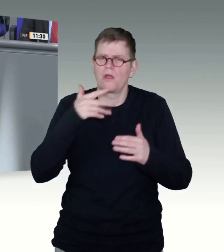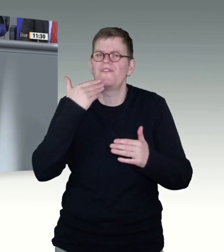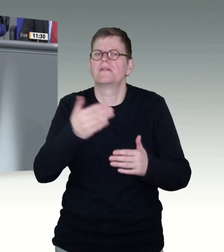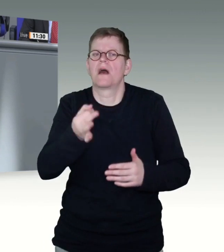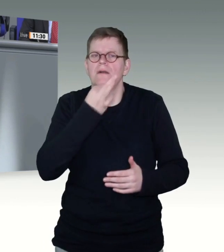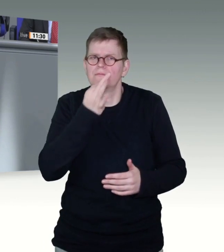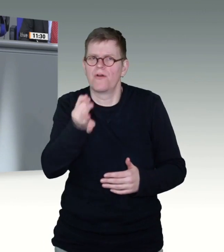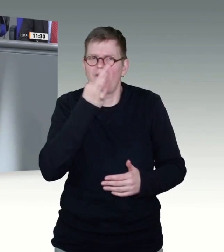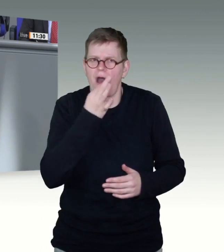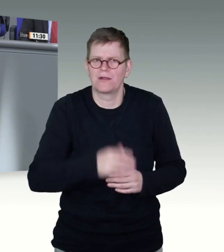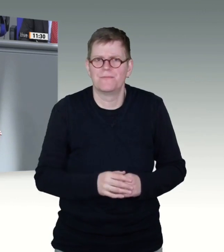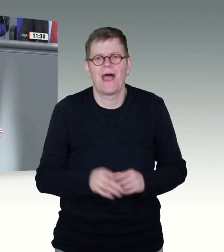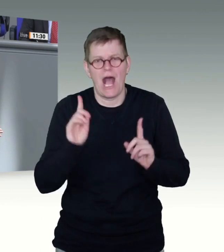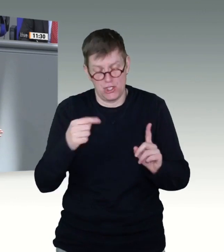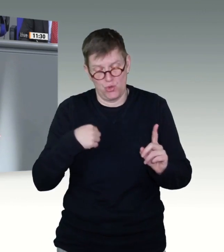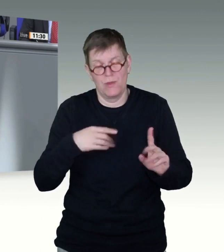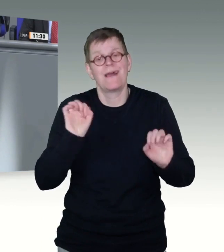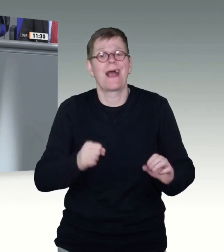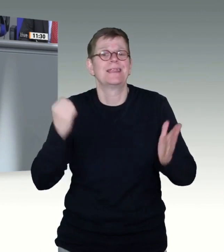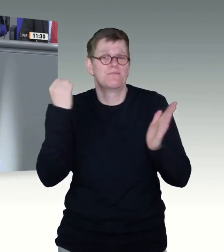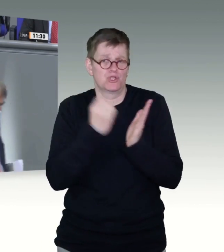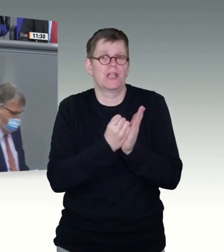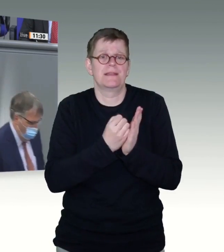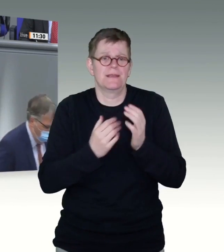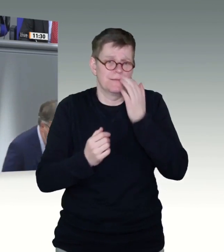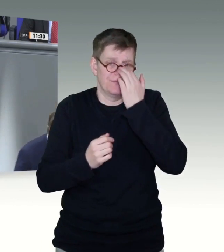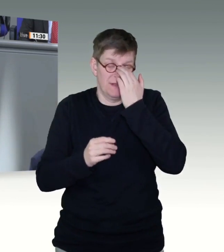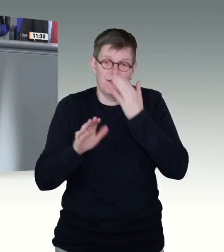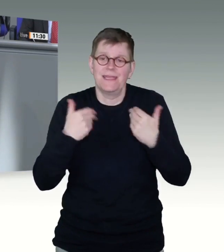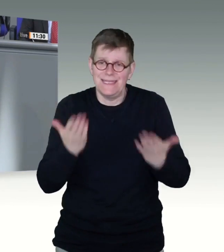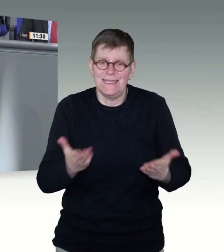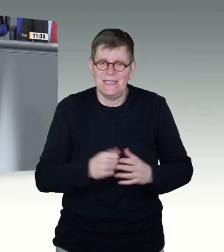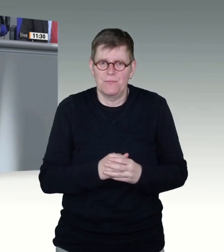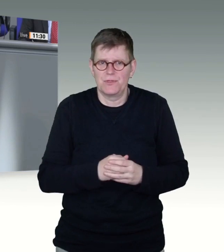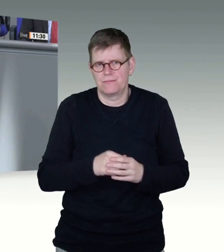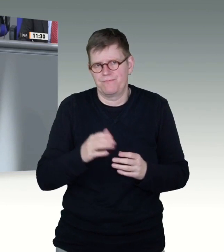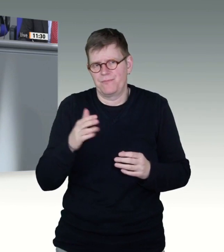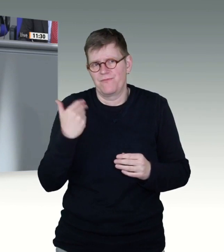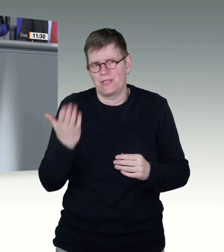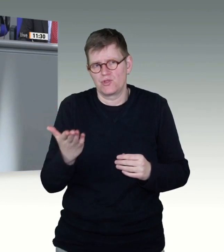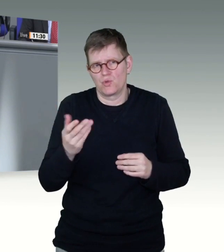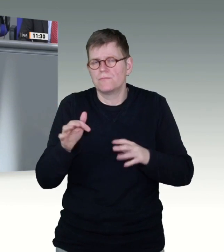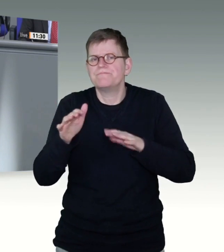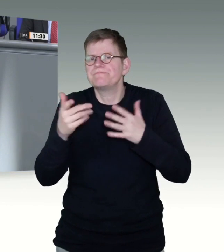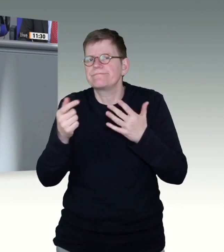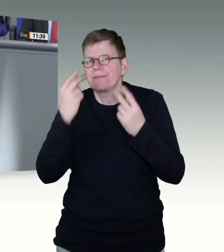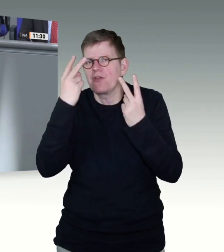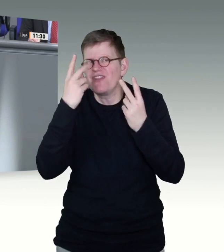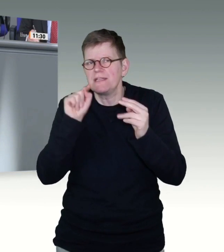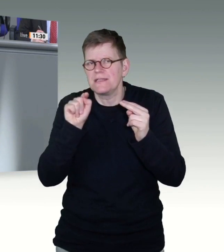ureigenste Aufgabe in der Regel nicht funktionieren. Und deshalb ist es wichtig, den zweiten